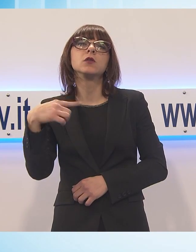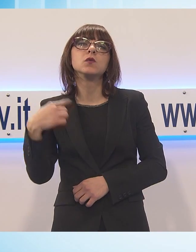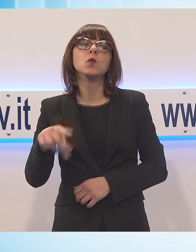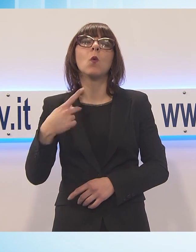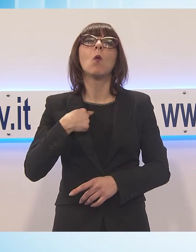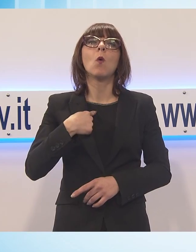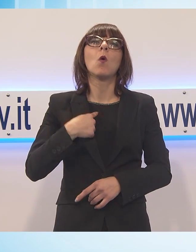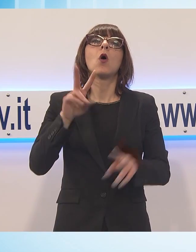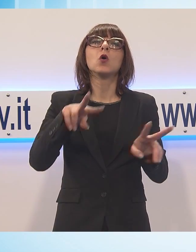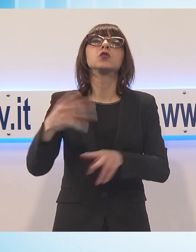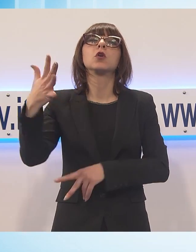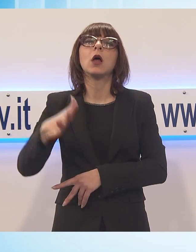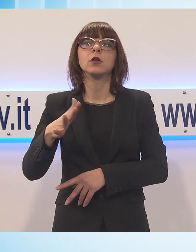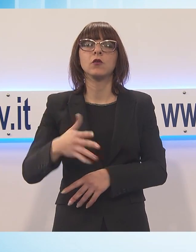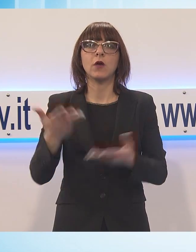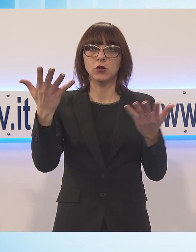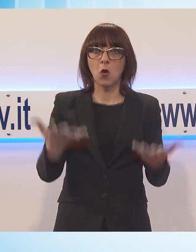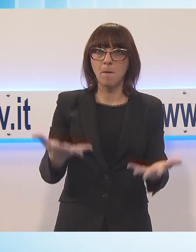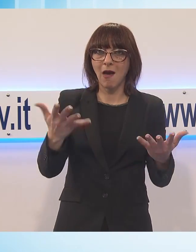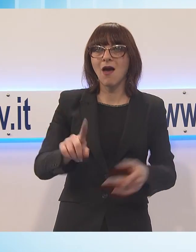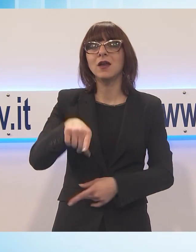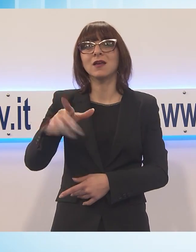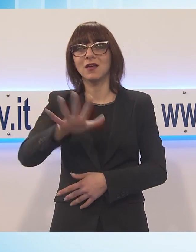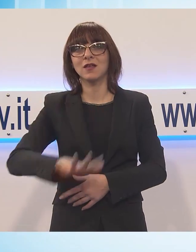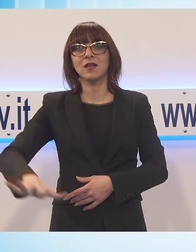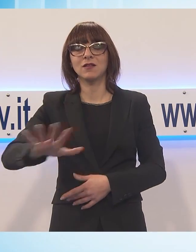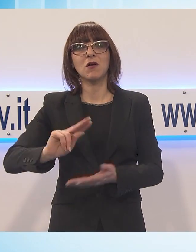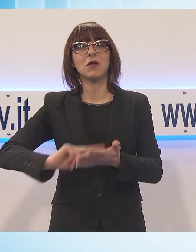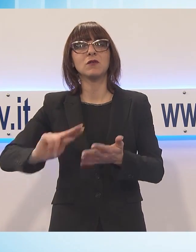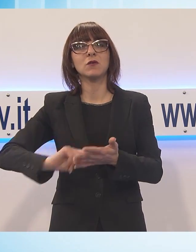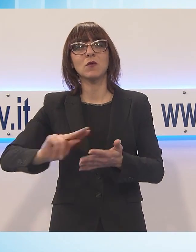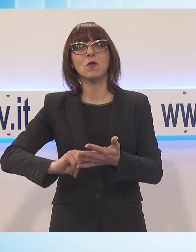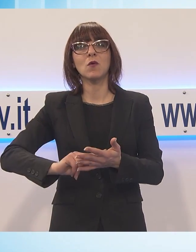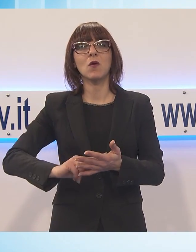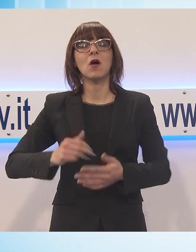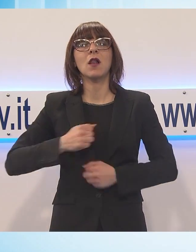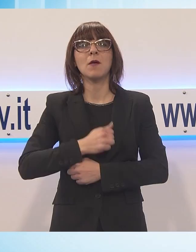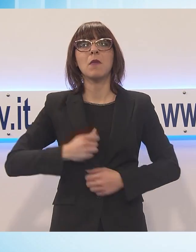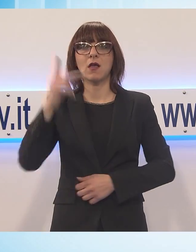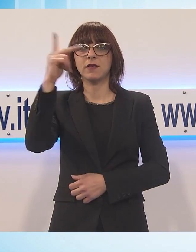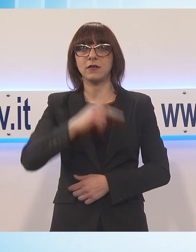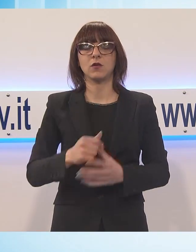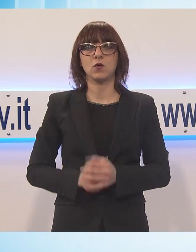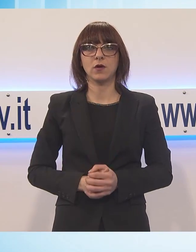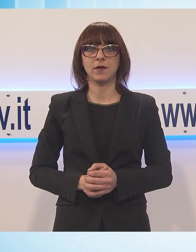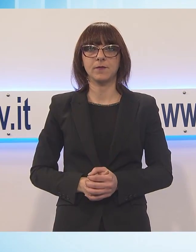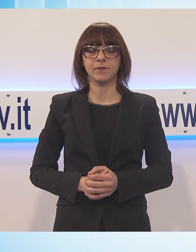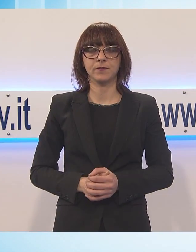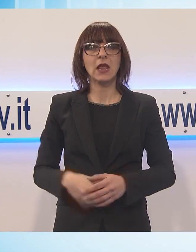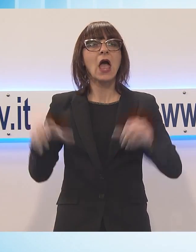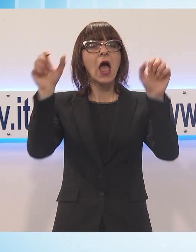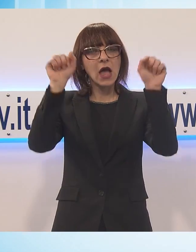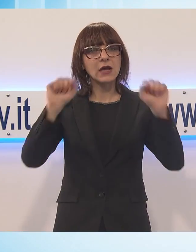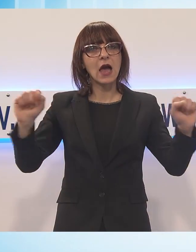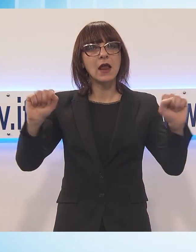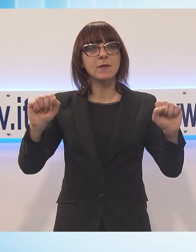della zona di Bagni di Lucca. Prosegue l'attività dei carabinieri per garantire sicurezza in Garfagnana, Media Valle e